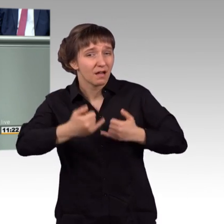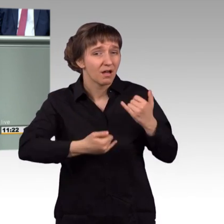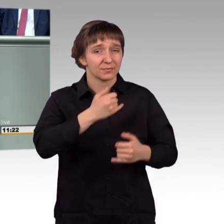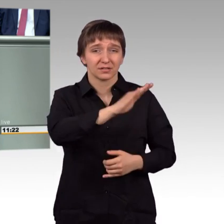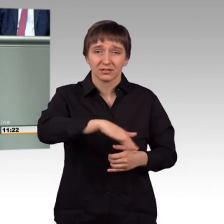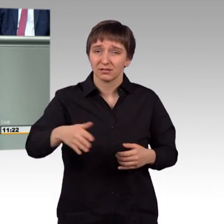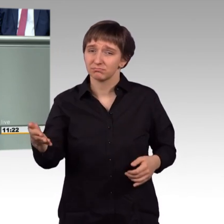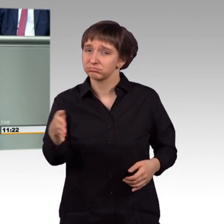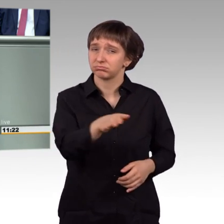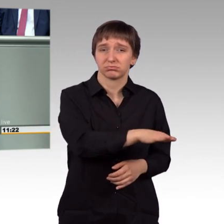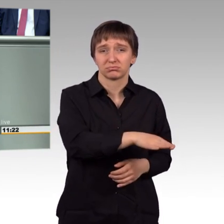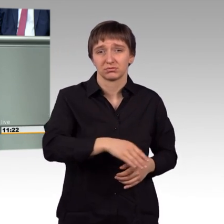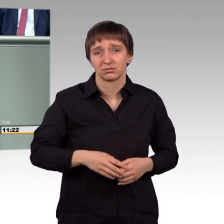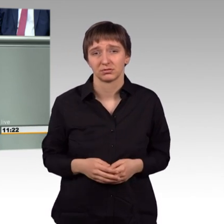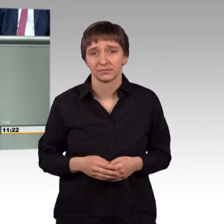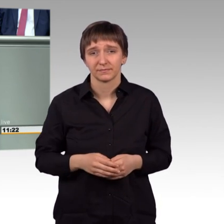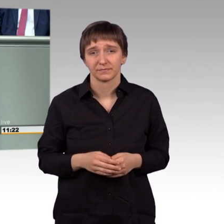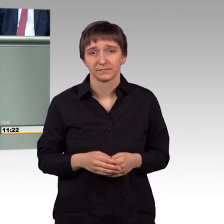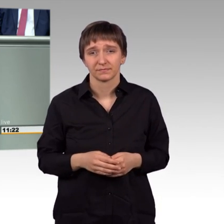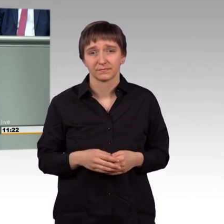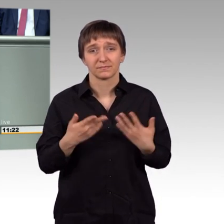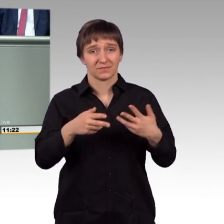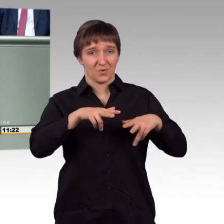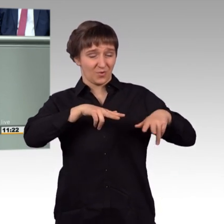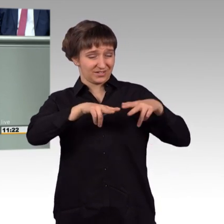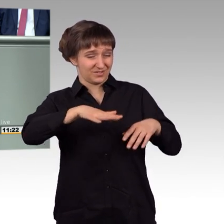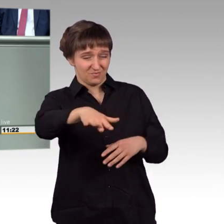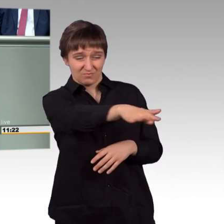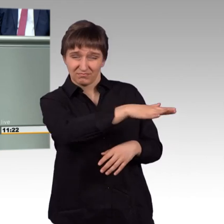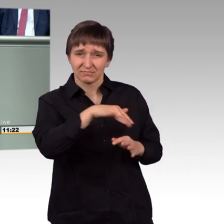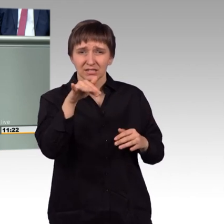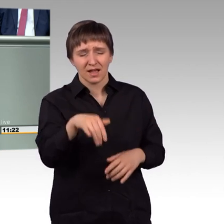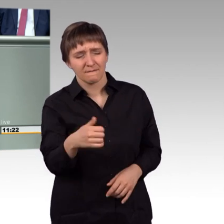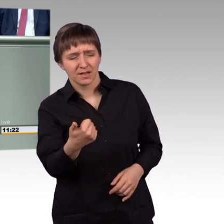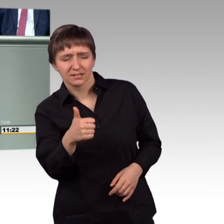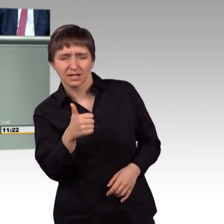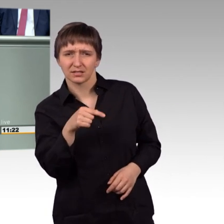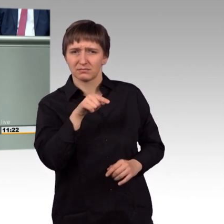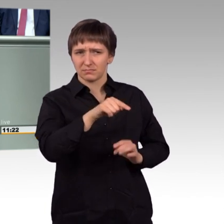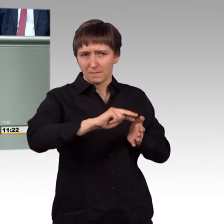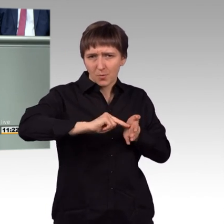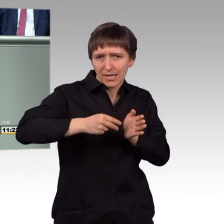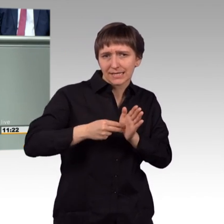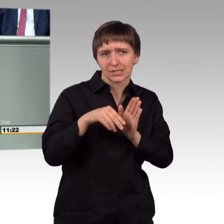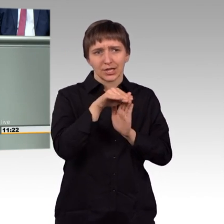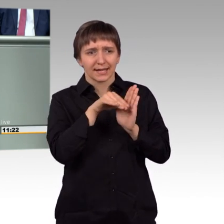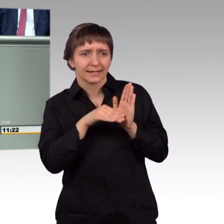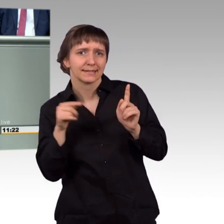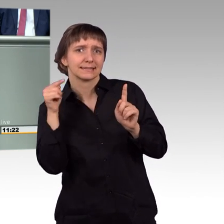Organisation, von der man sagen muss, dass sie es nun wirklich nicht verdächtigt, in irgendeinem Punkt eine politische Agenda zu betreiben oder zu